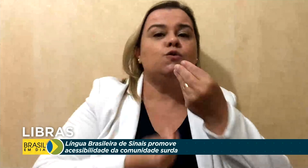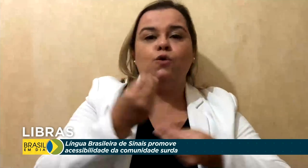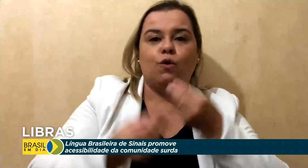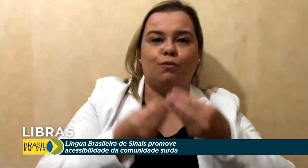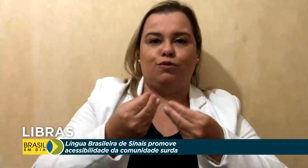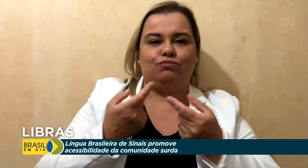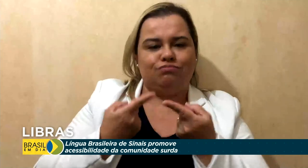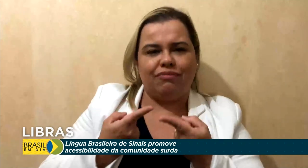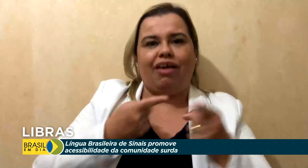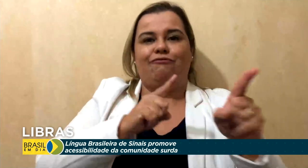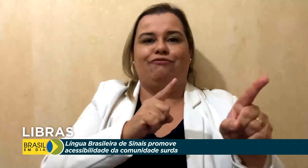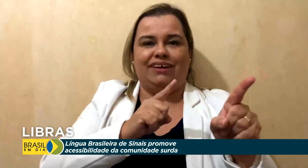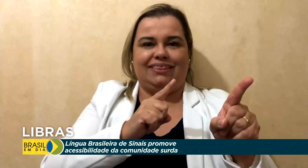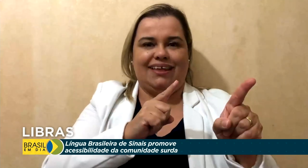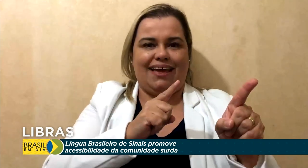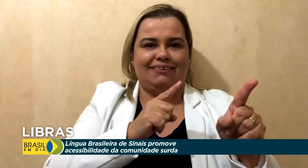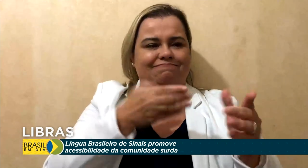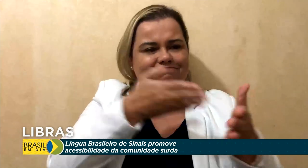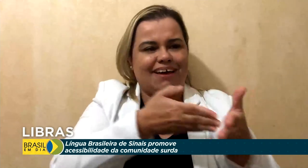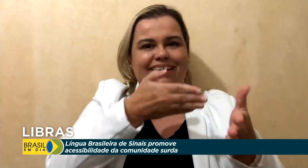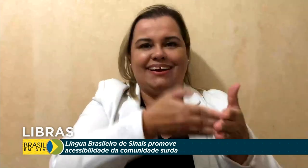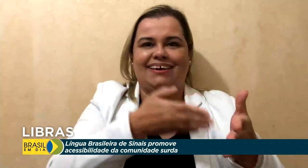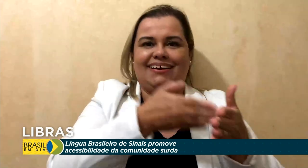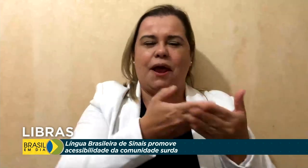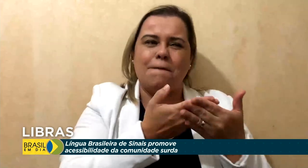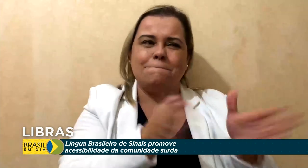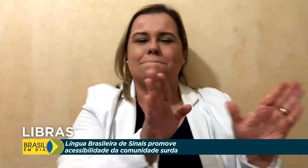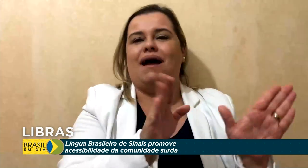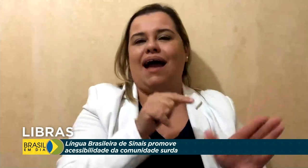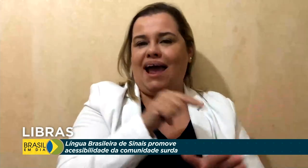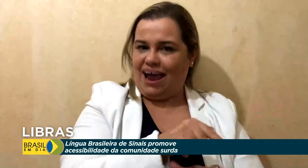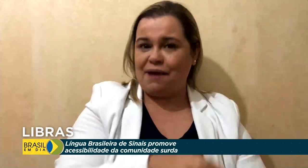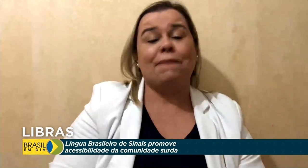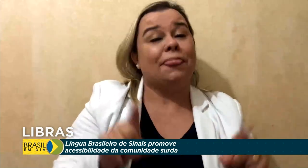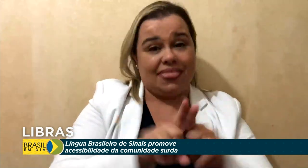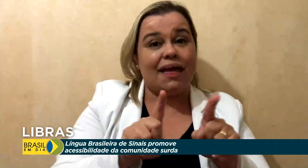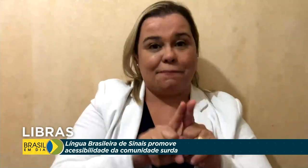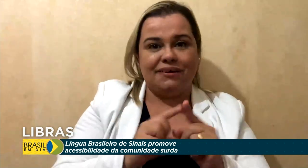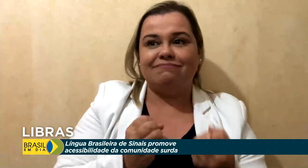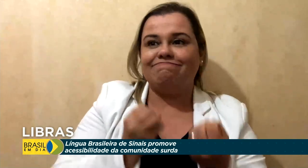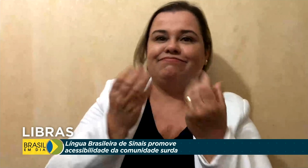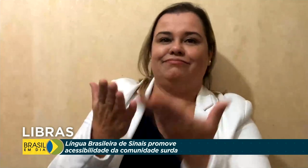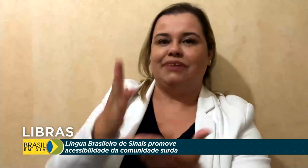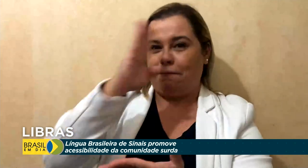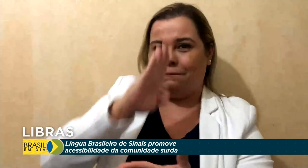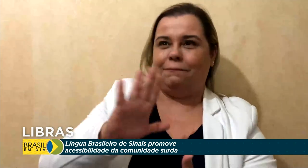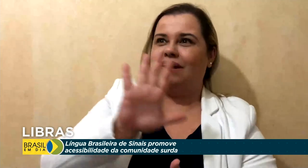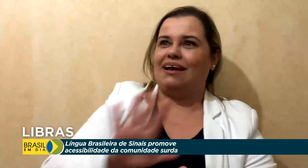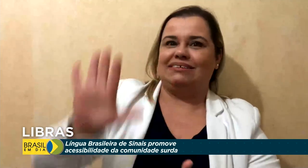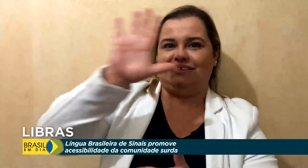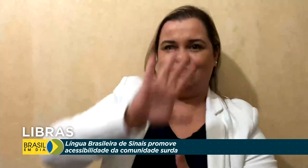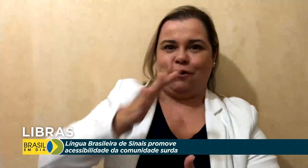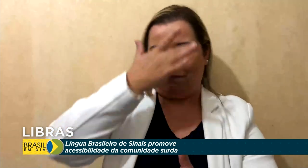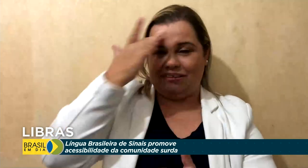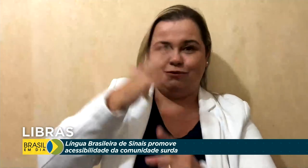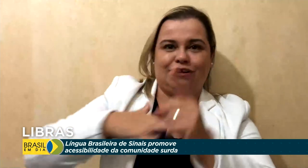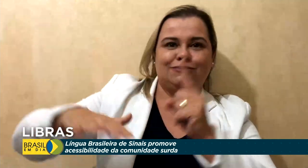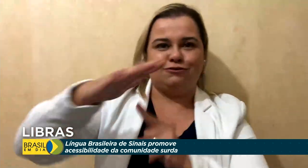E assim, aprendemos a como enfrentar barreiras e como superá-las. E é importante